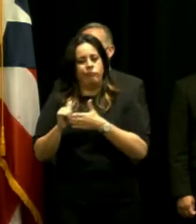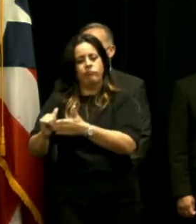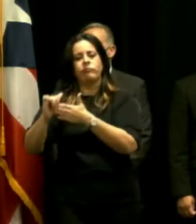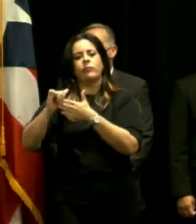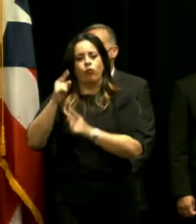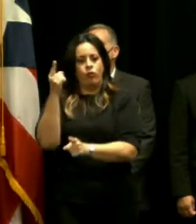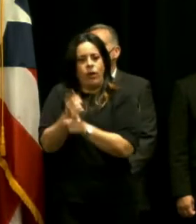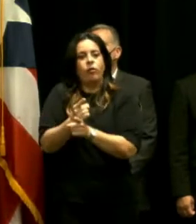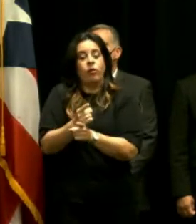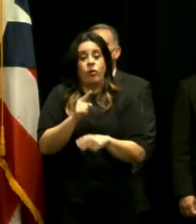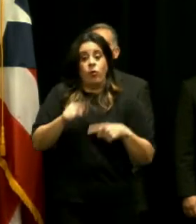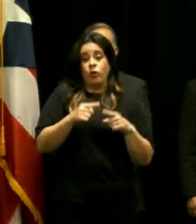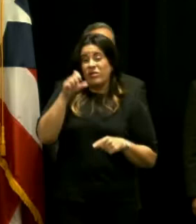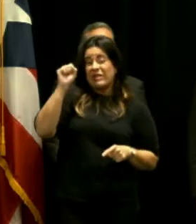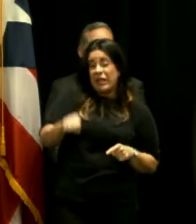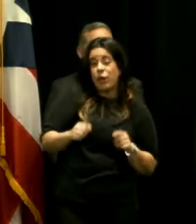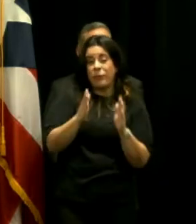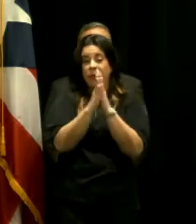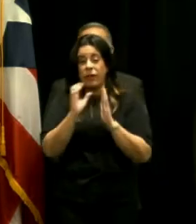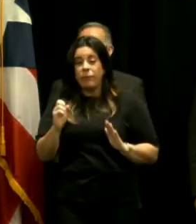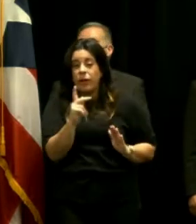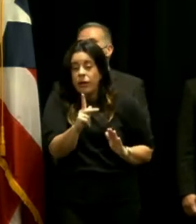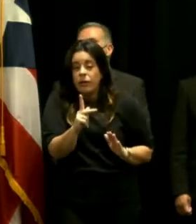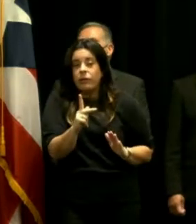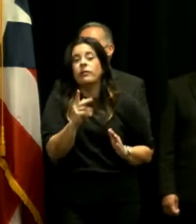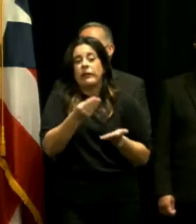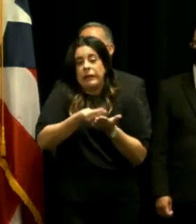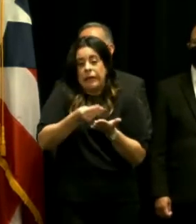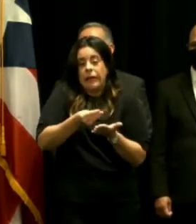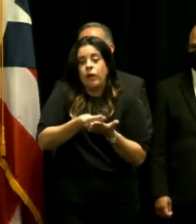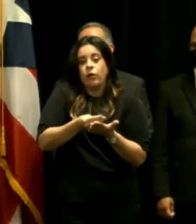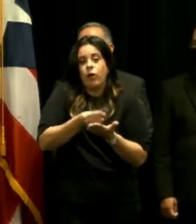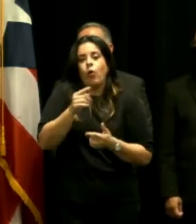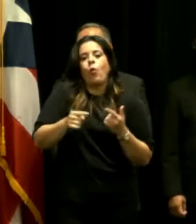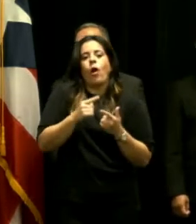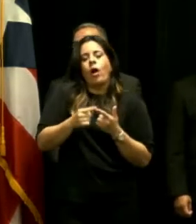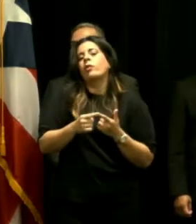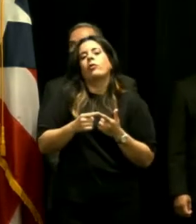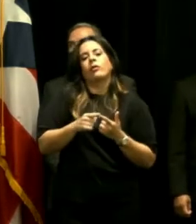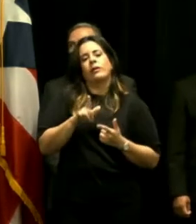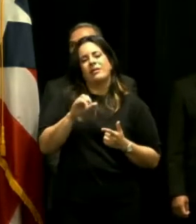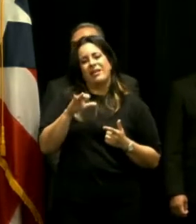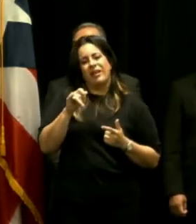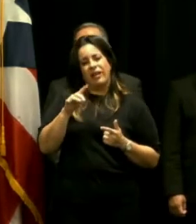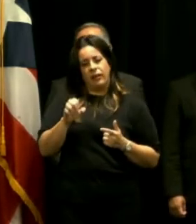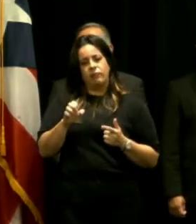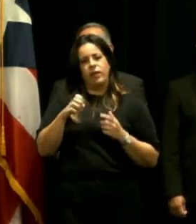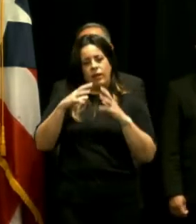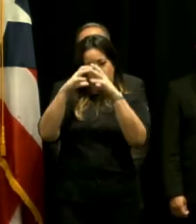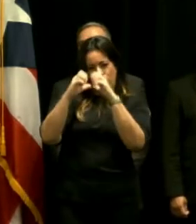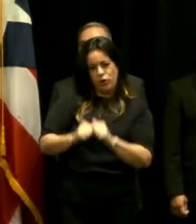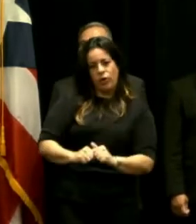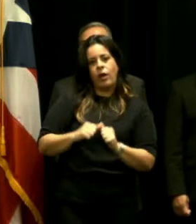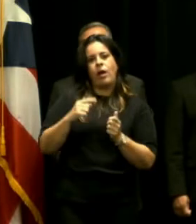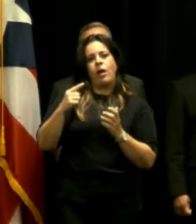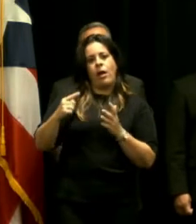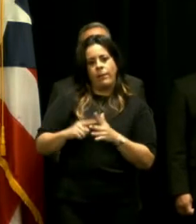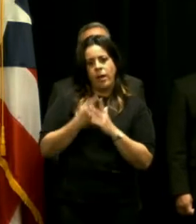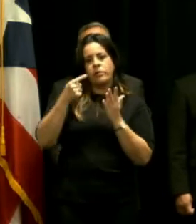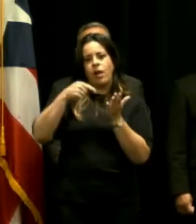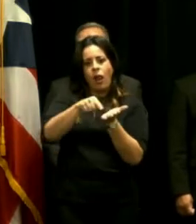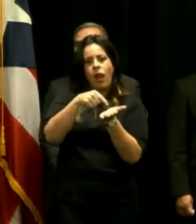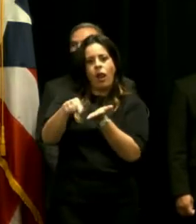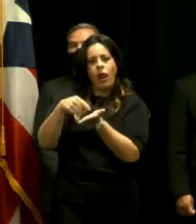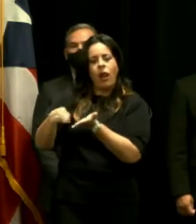cuando si se van a estar solicitando reembolsos es cuando se licite la demolición y comiencen los gastos de demolición